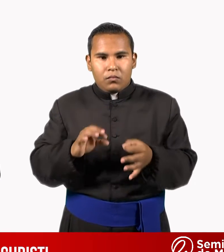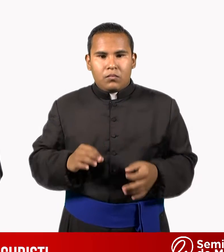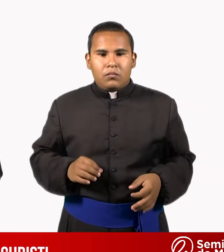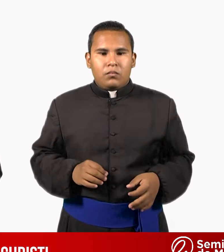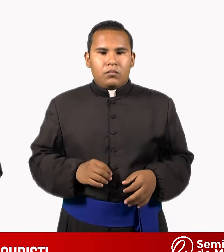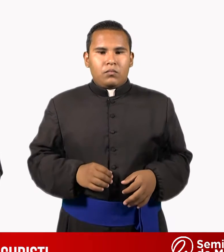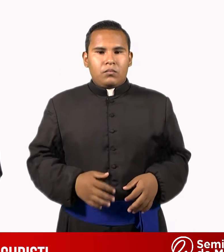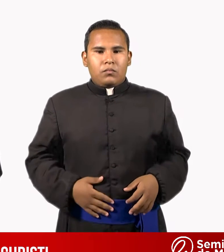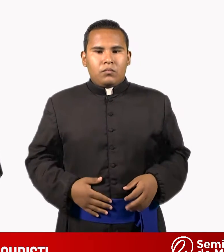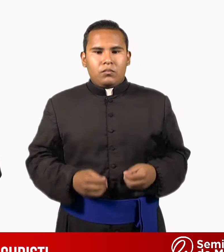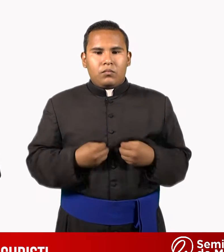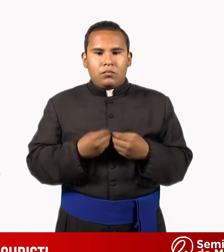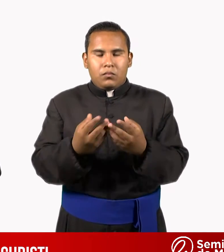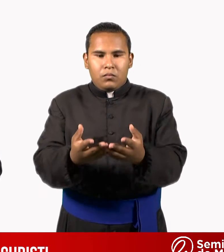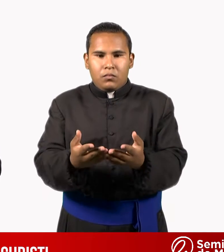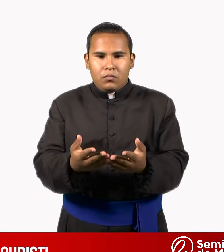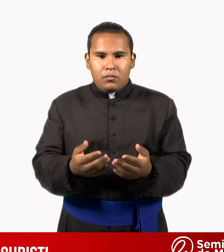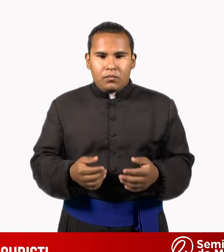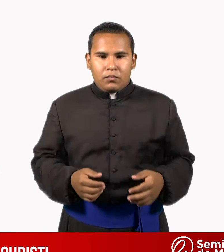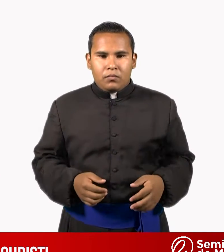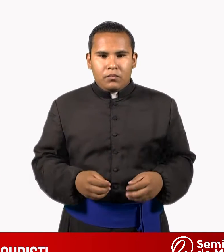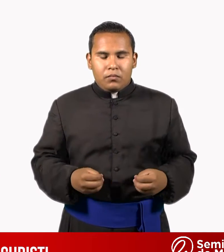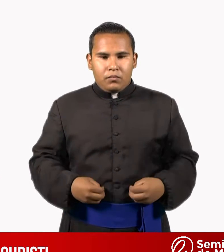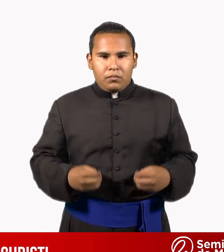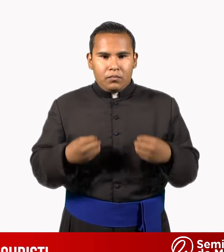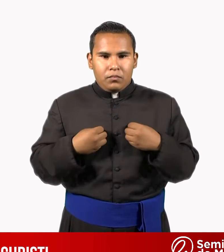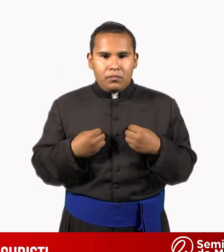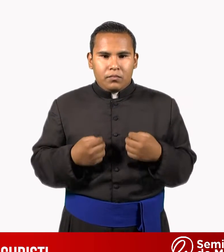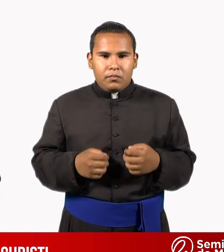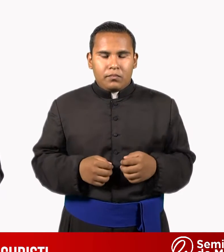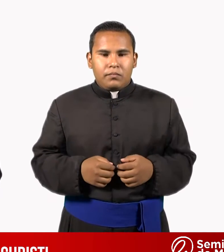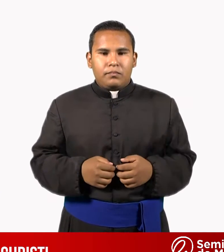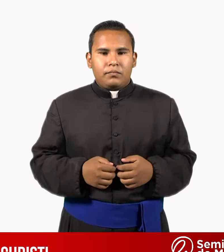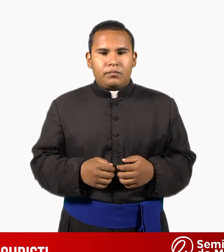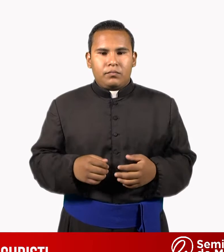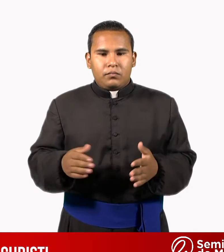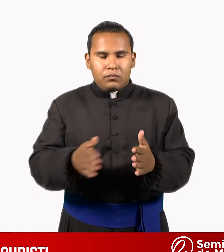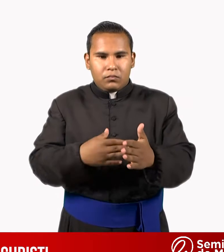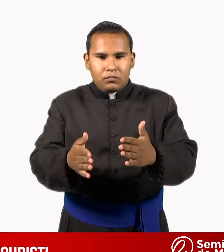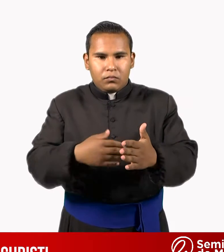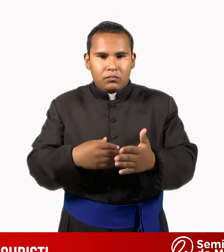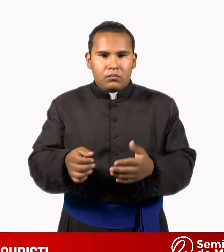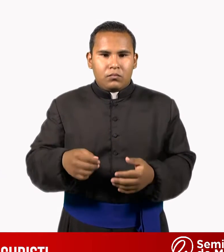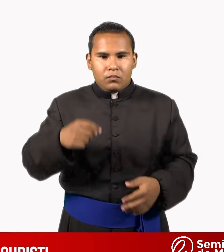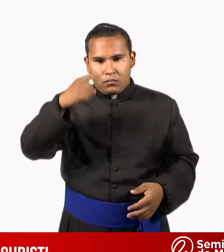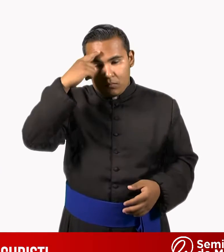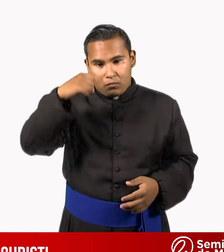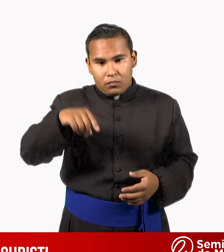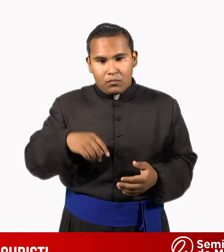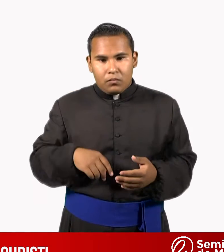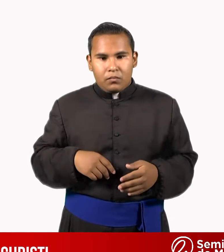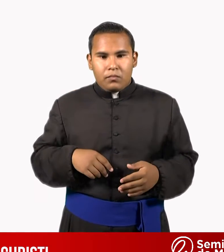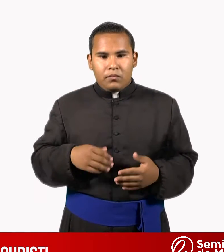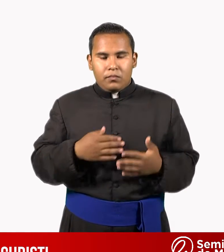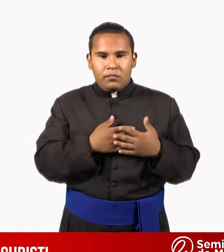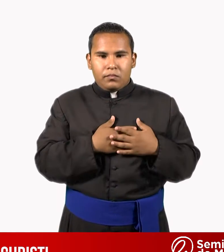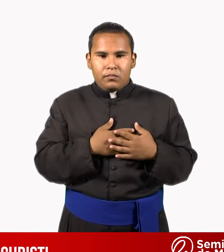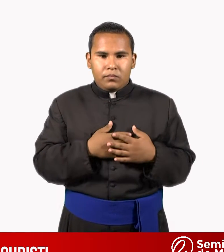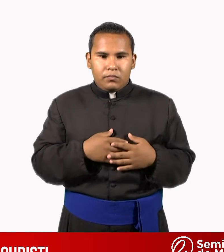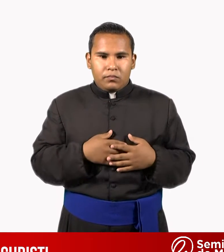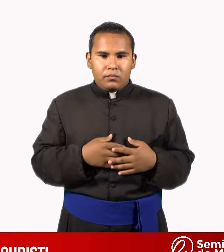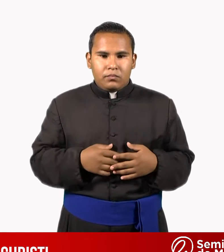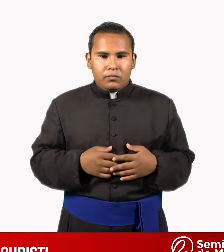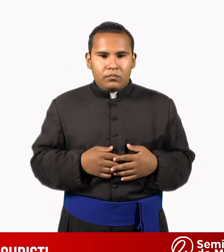compartir el alimento que se elabora para los seres que se aman, es dedicarle un tiempo. Y cuando se le está